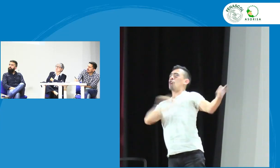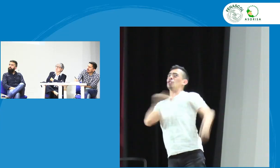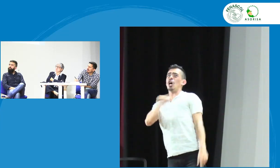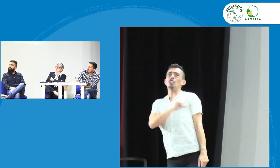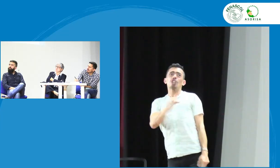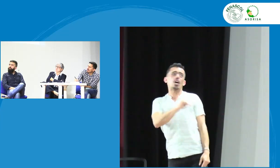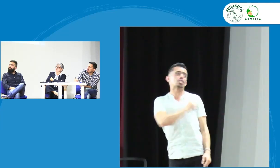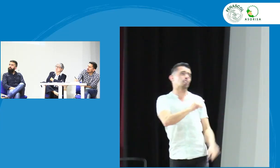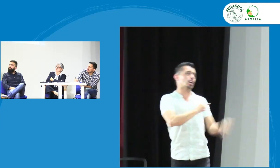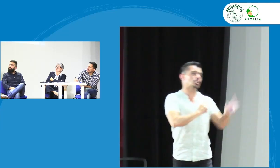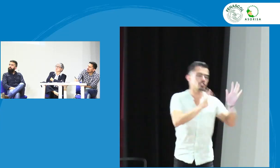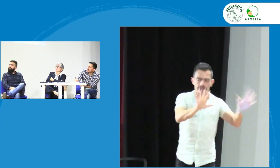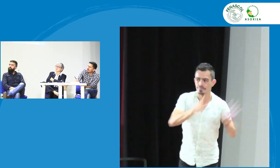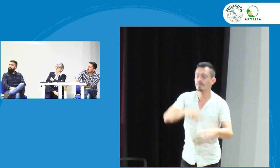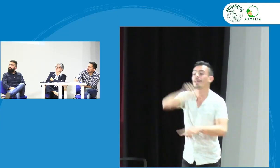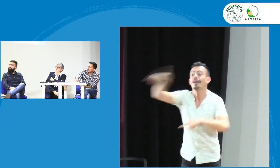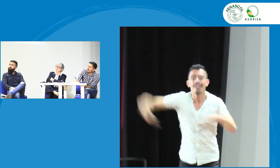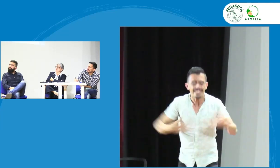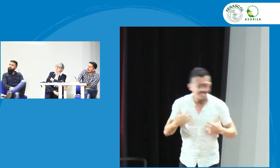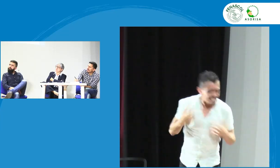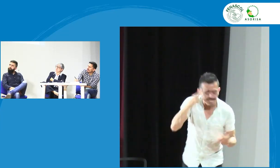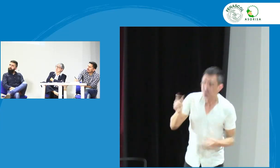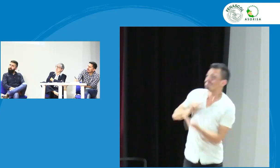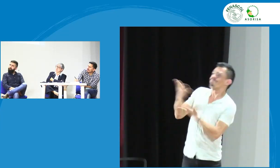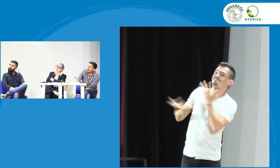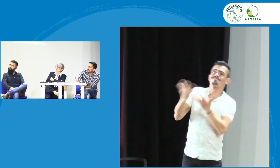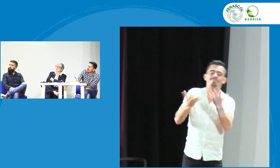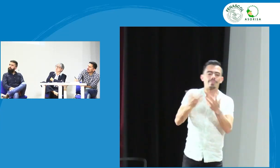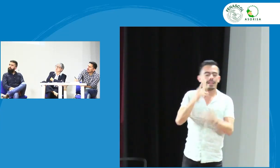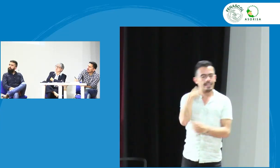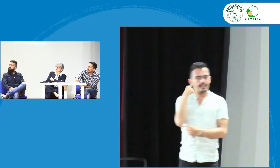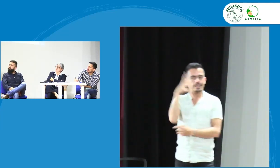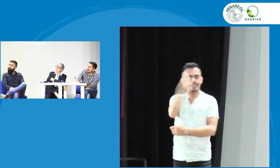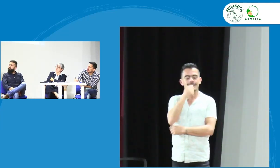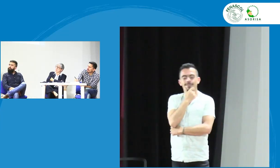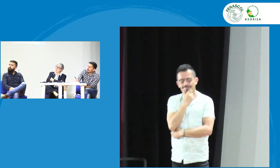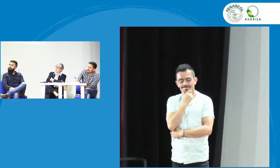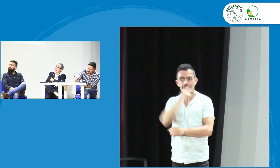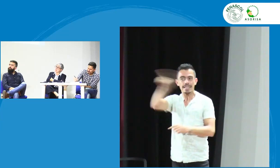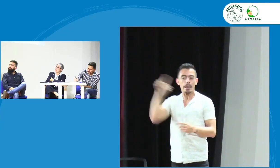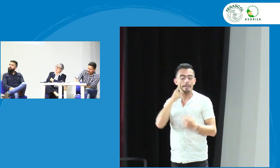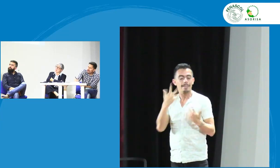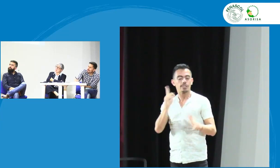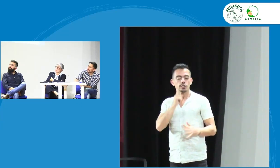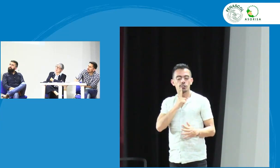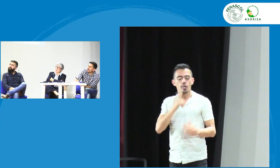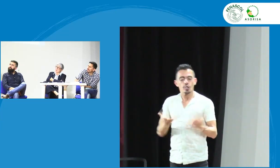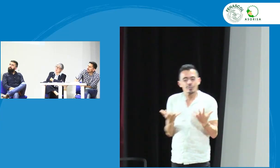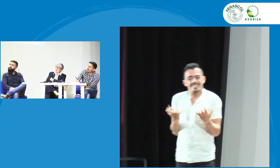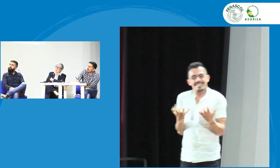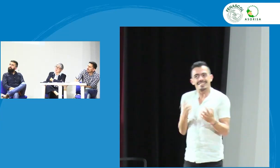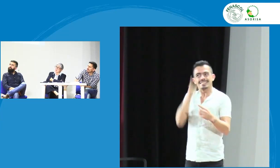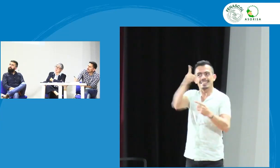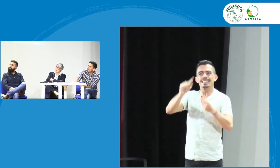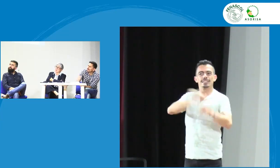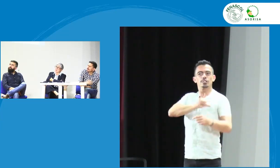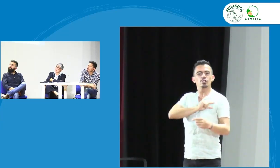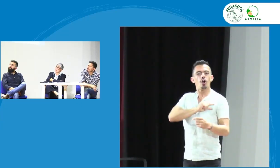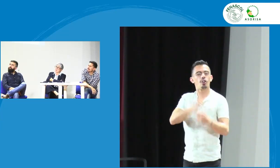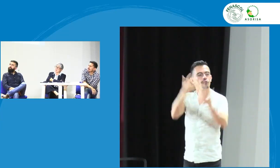sociales dicen no es que el insor lo uno lo otro y muchas inquietudes al respecto y yo he identificado lo siguiente y es que las personas sordas